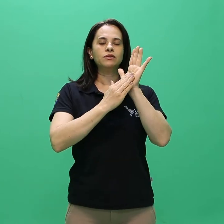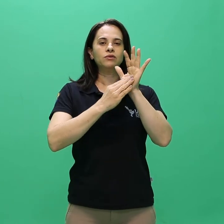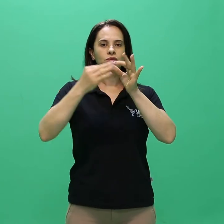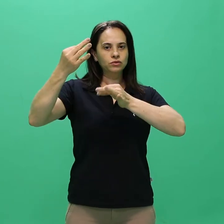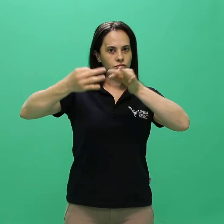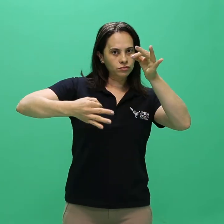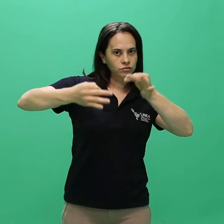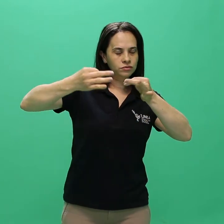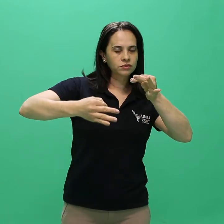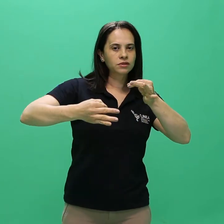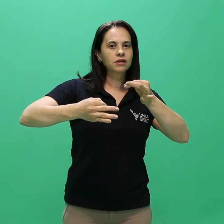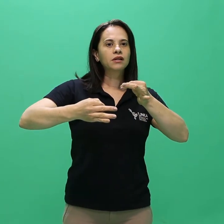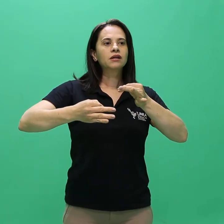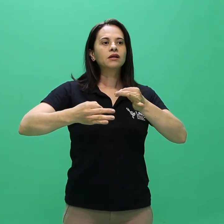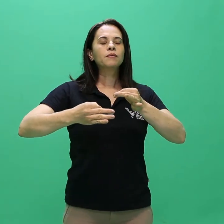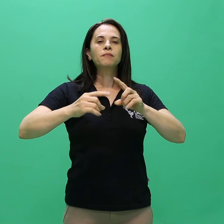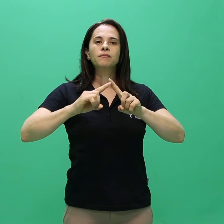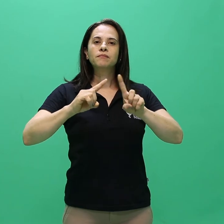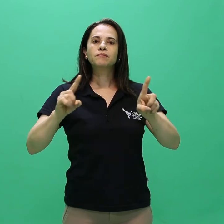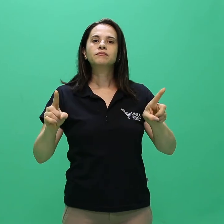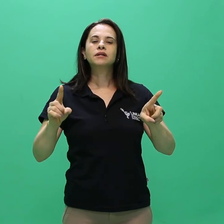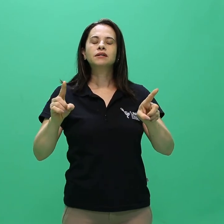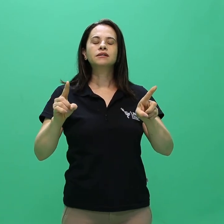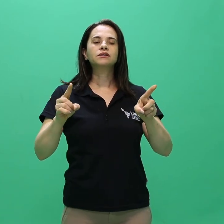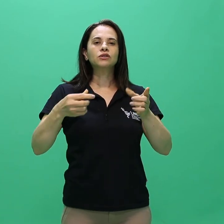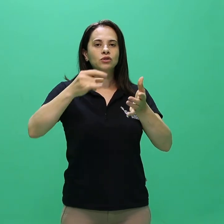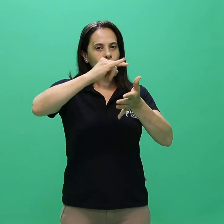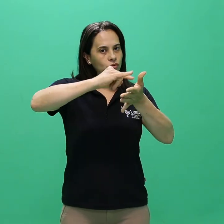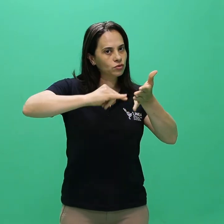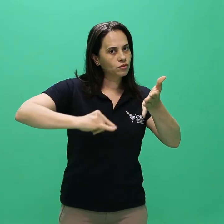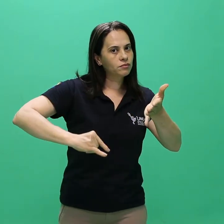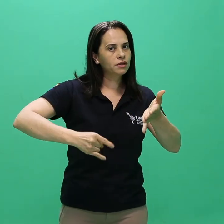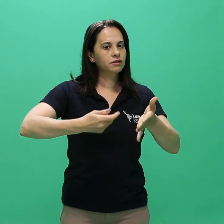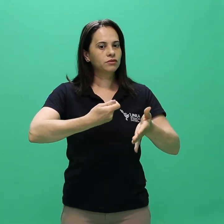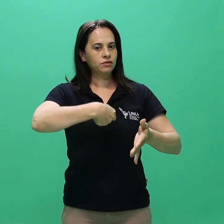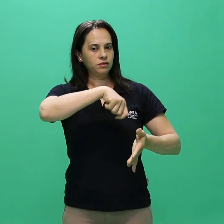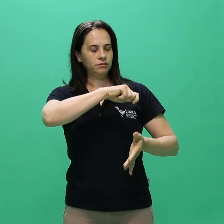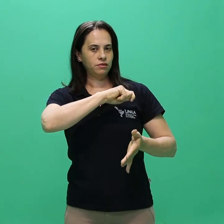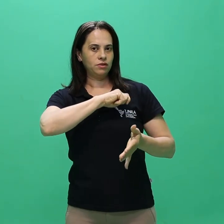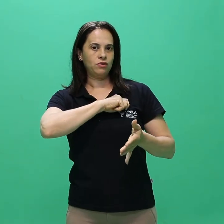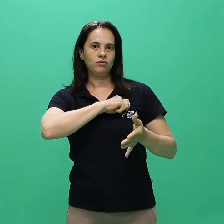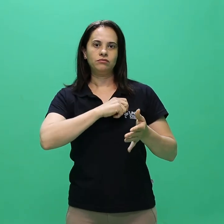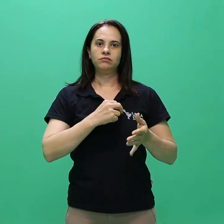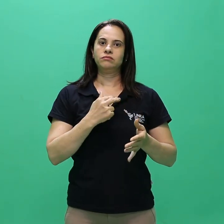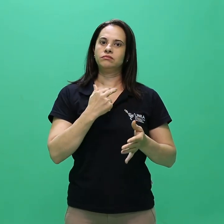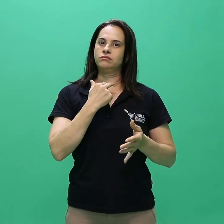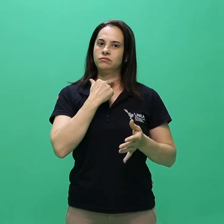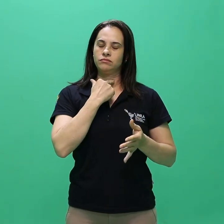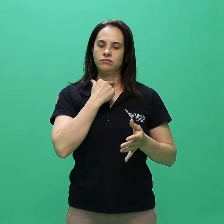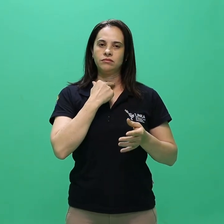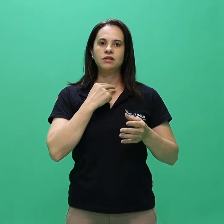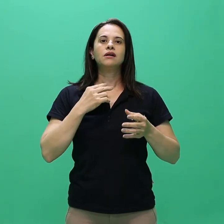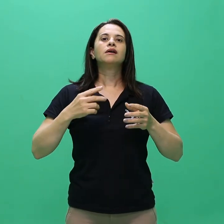documentos expedidos em espanhol, conforme Lei nº 12.189, de 2010.